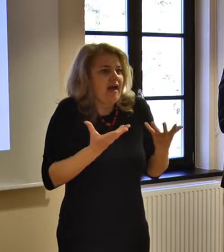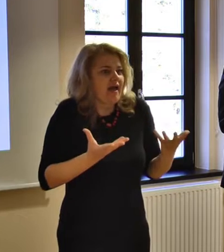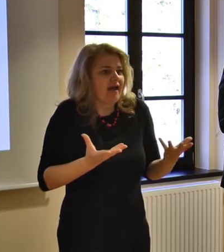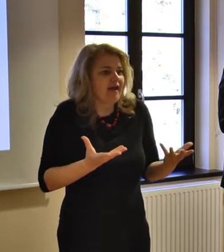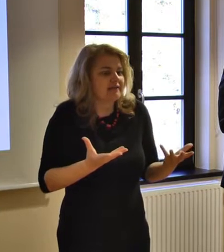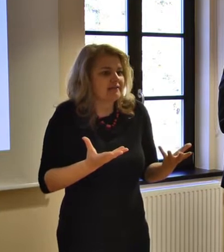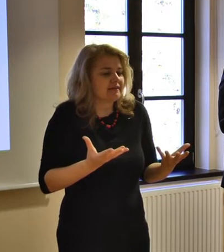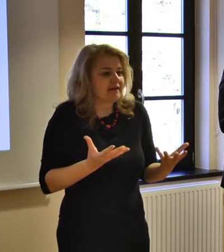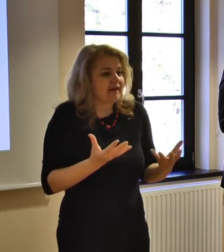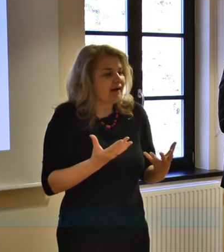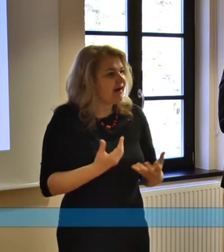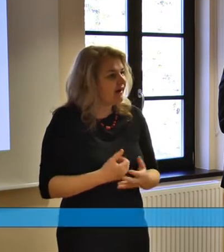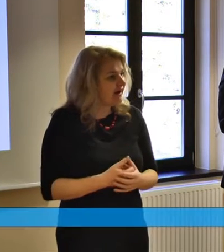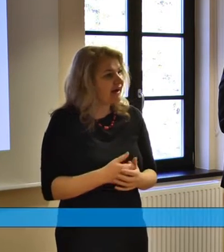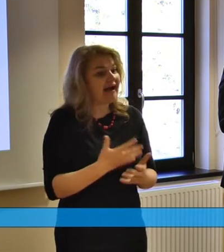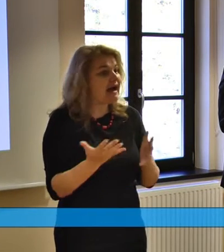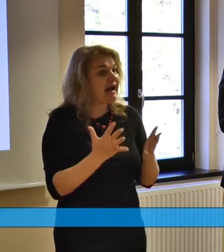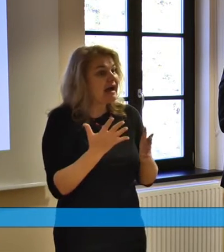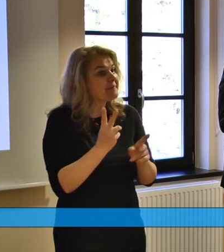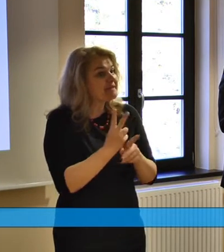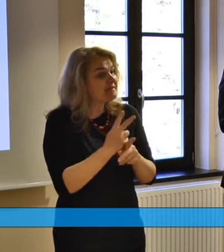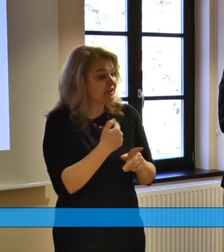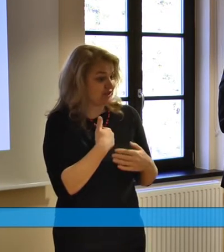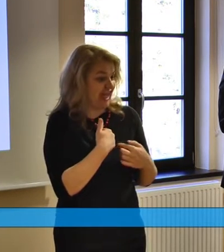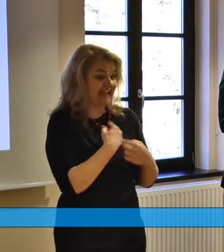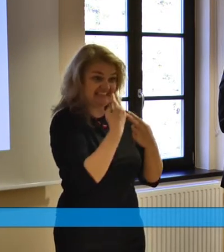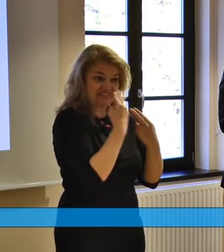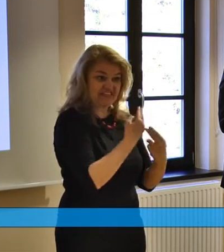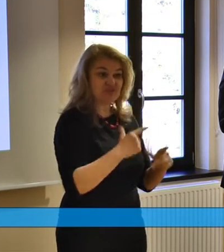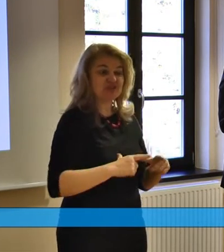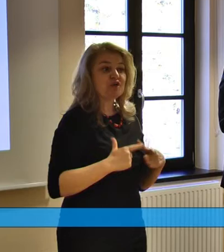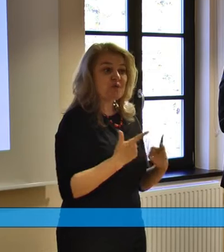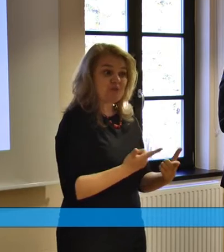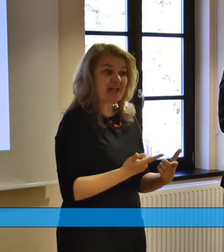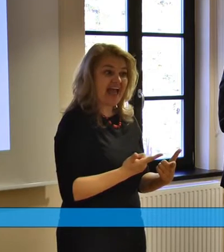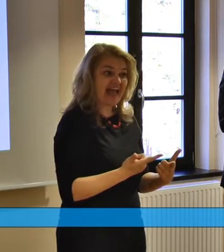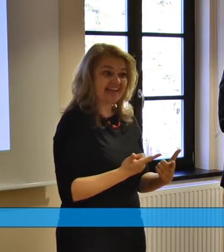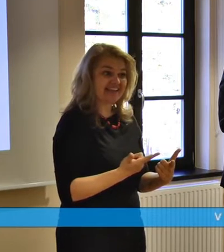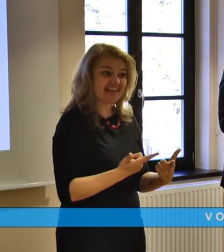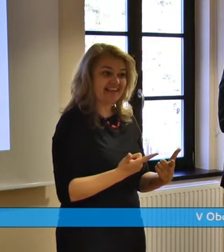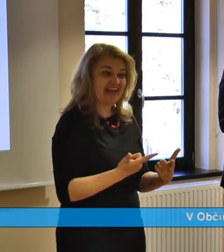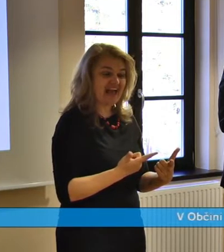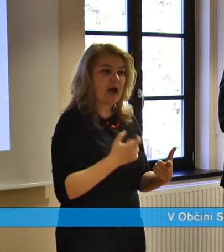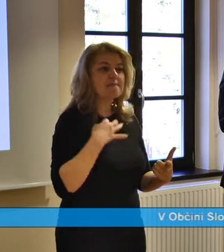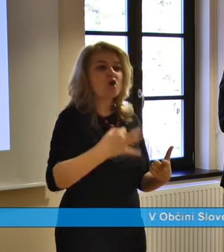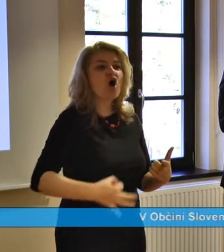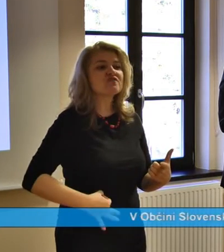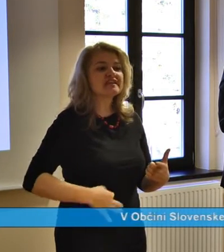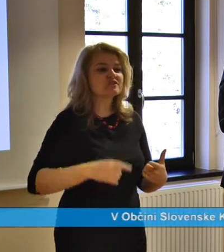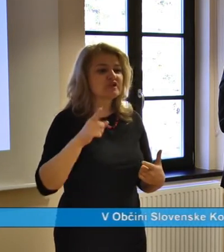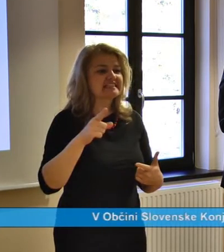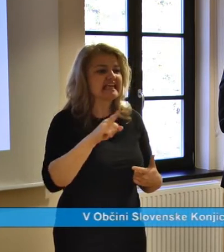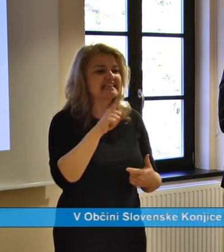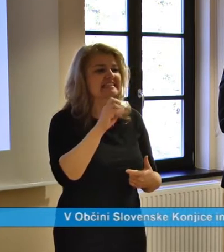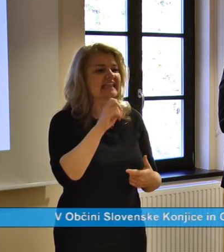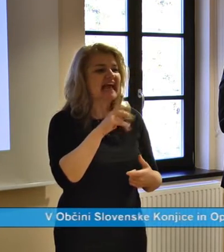Tako nekako vidim življenje profesor za ste in deseranje.